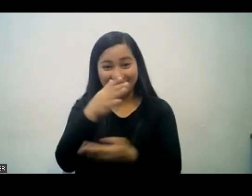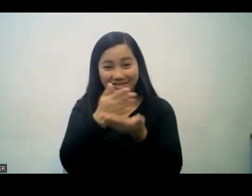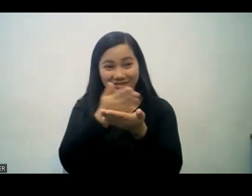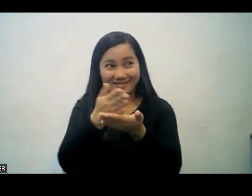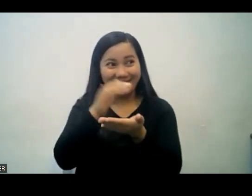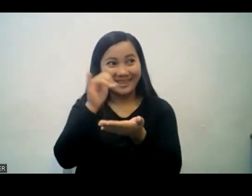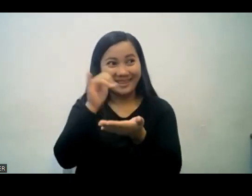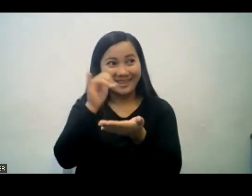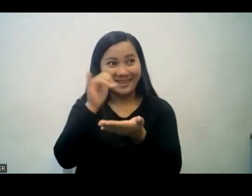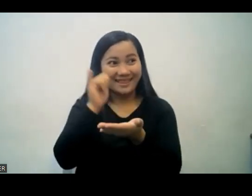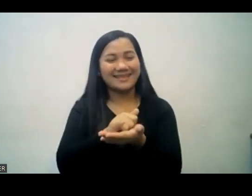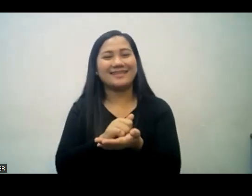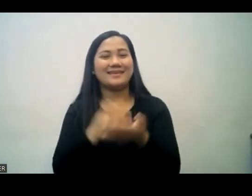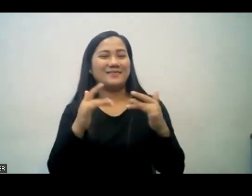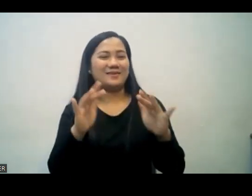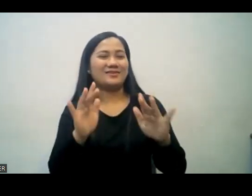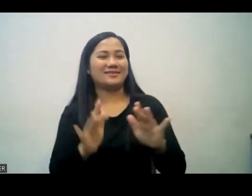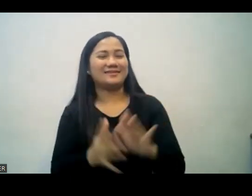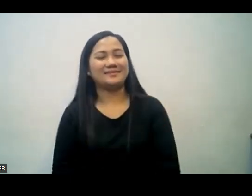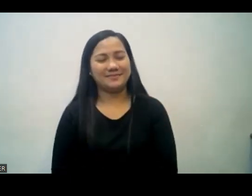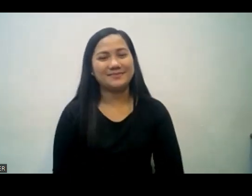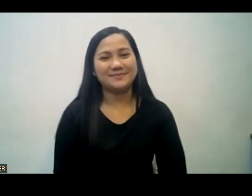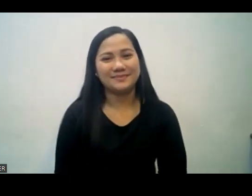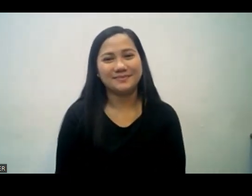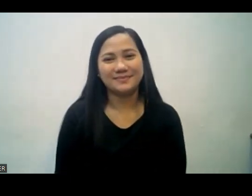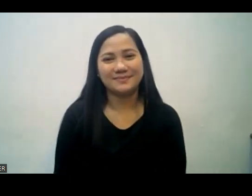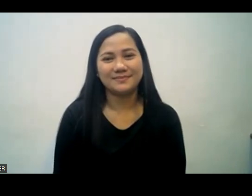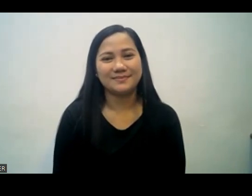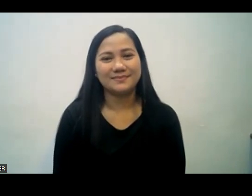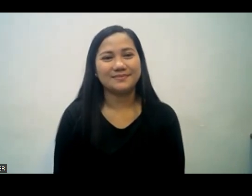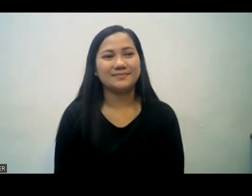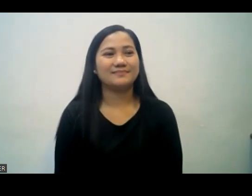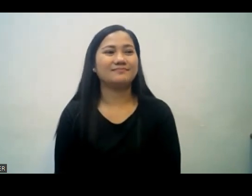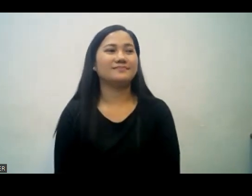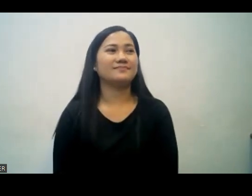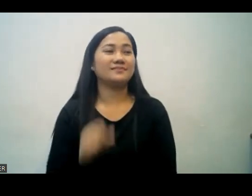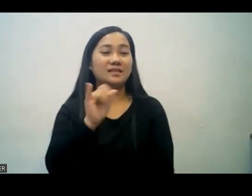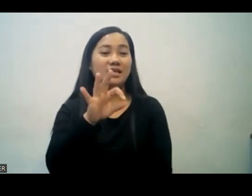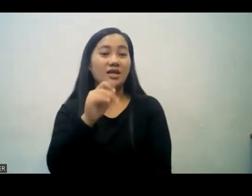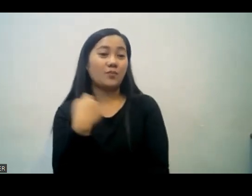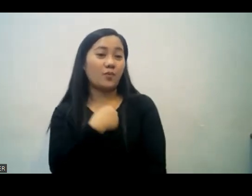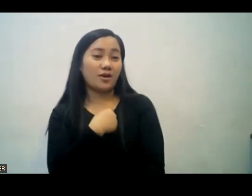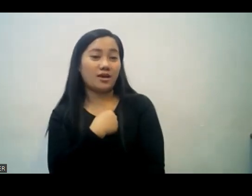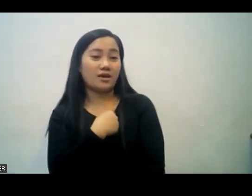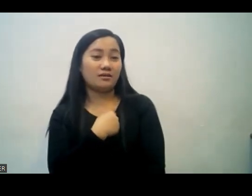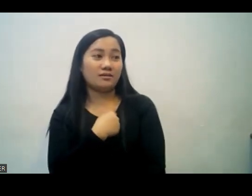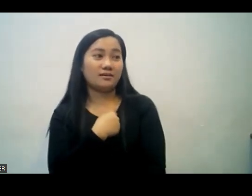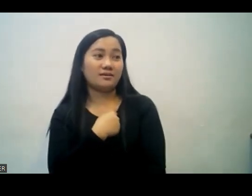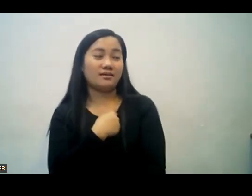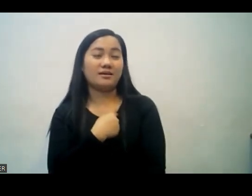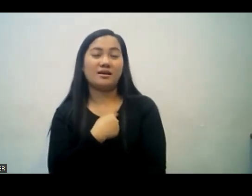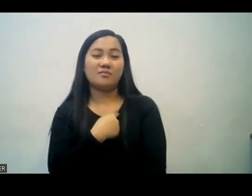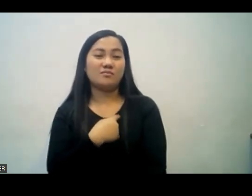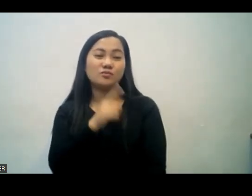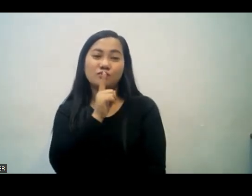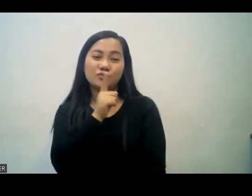Kaya nga ngayon, sa loob ng fellowship, kinakailangan natin ibahagi yung habag na iyon. So if we are merciful, we can forgive each